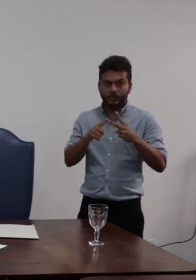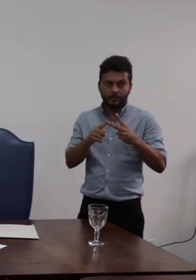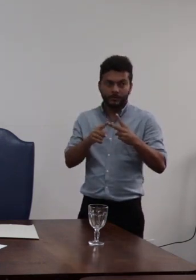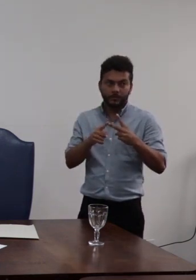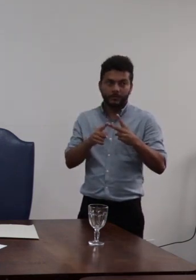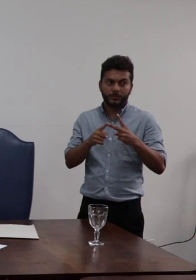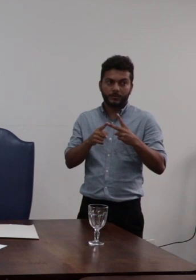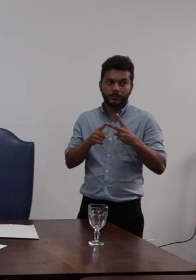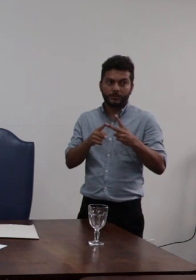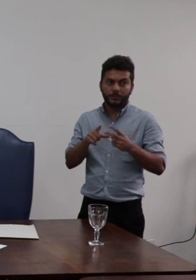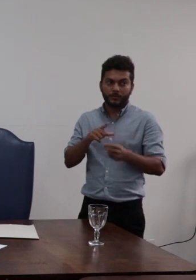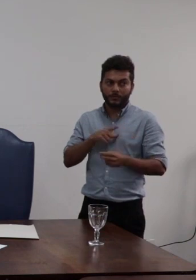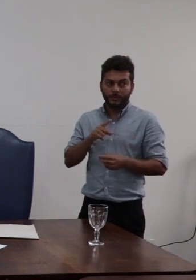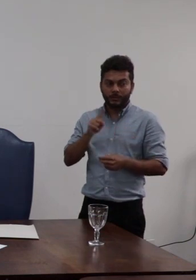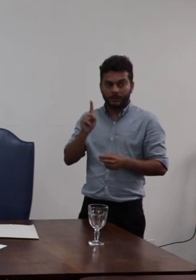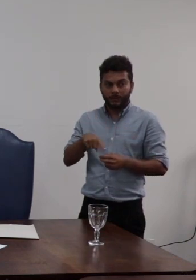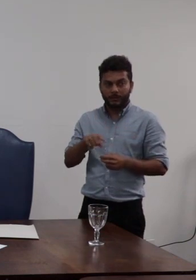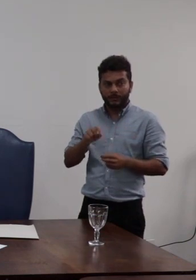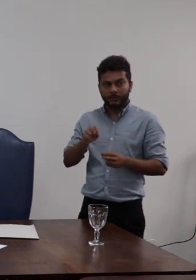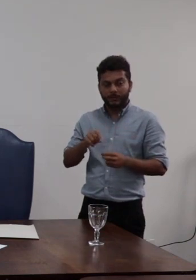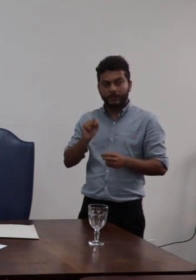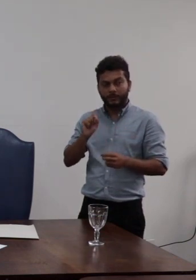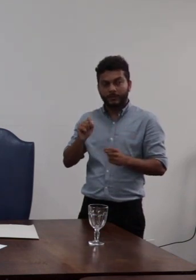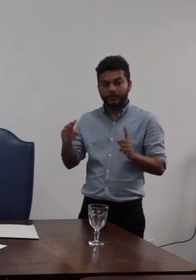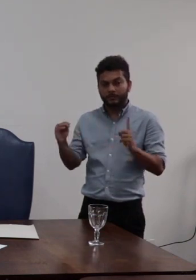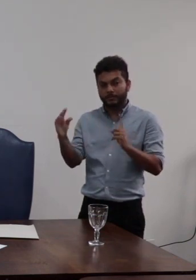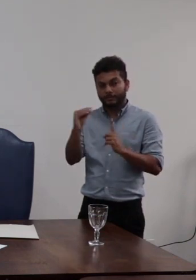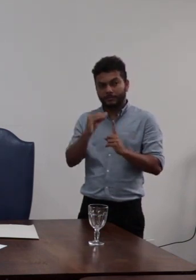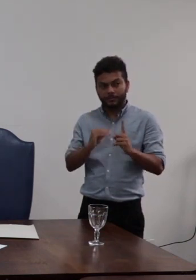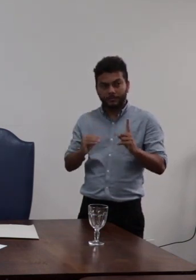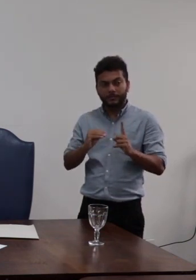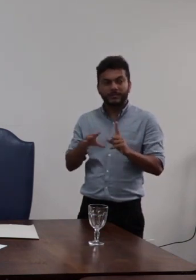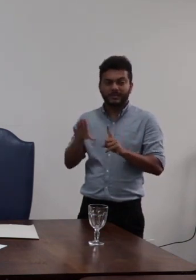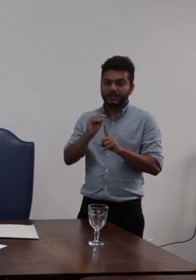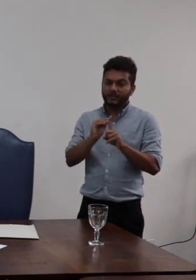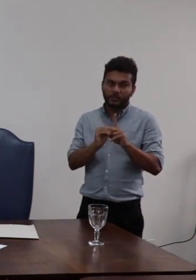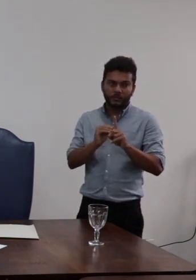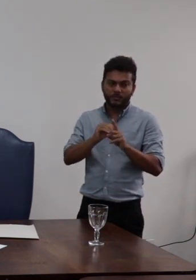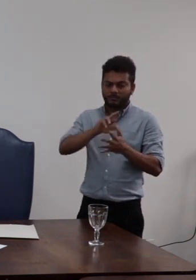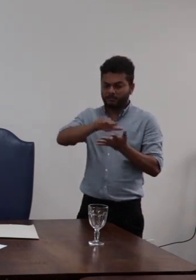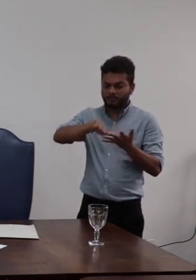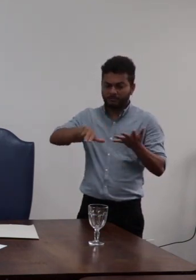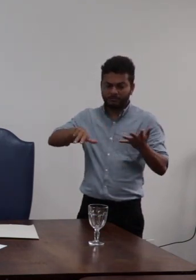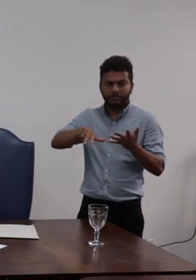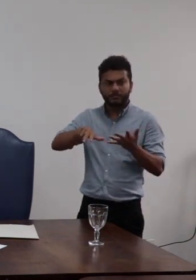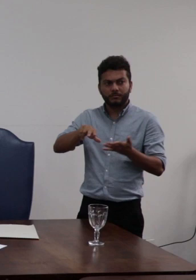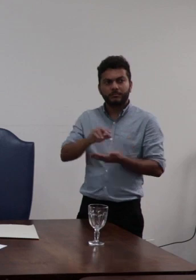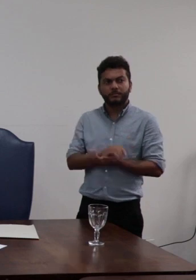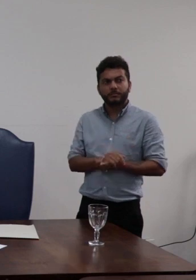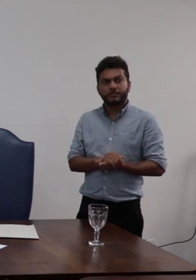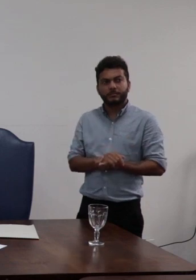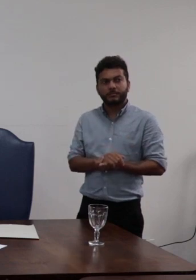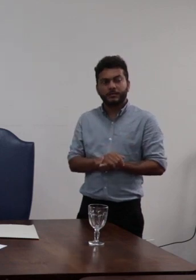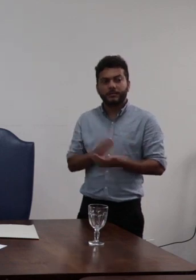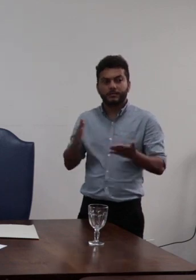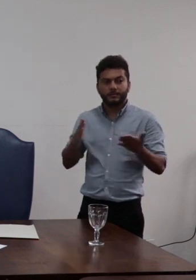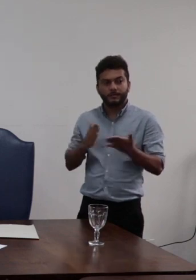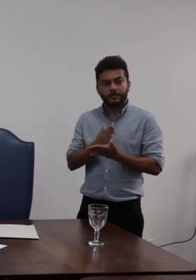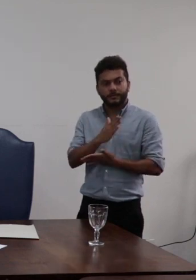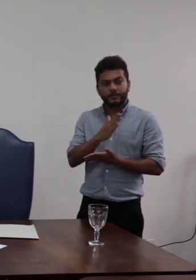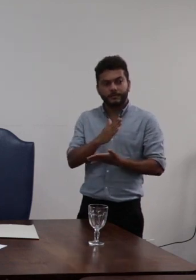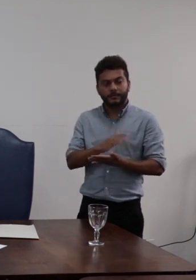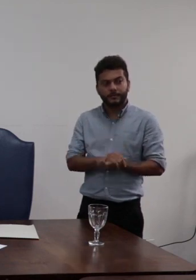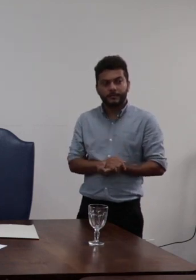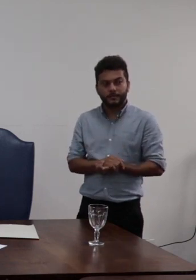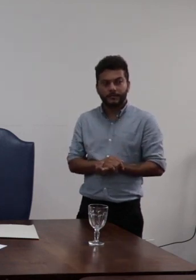contínuos e a revolução de assédio moral sexual e preconceito se não no âmbito da PNB ambos aprovados por unanimidade desse